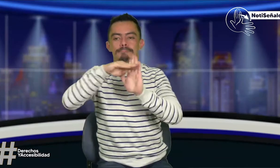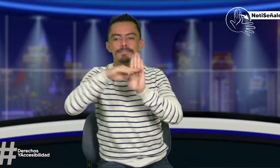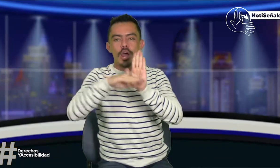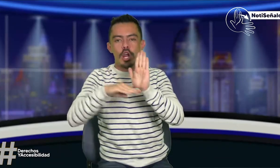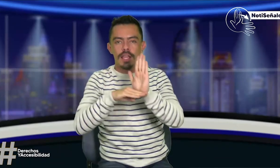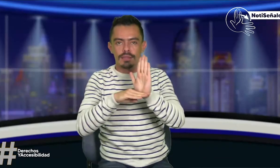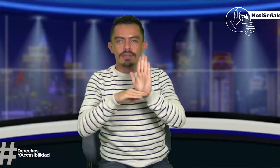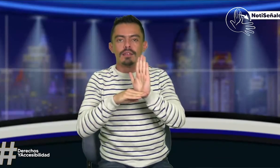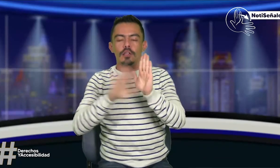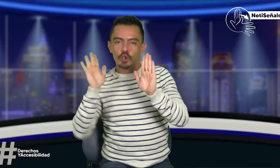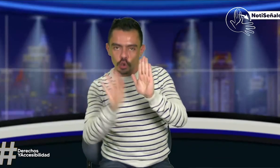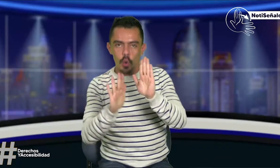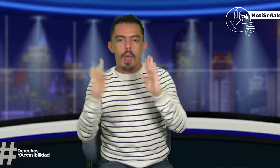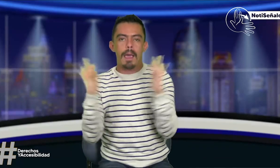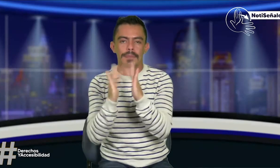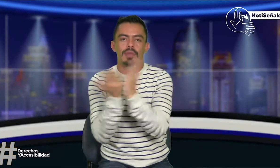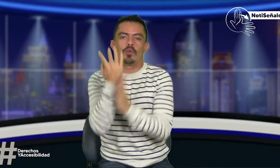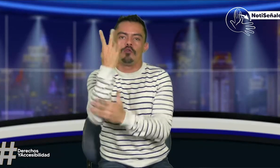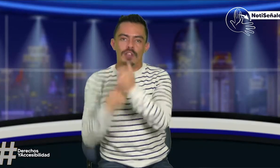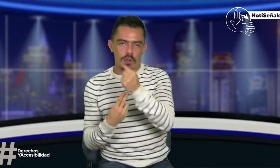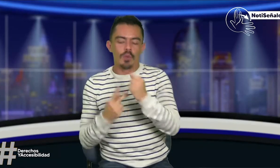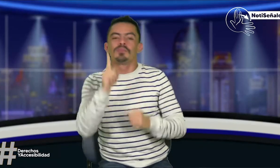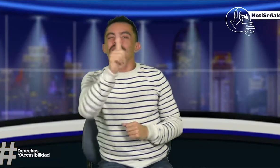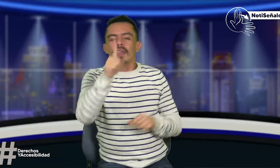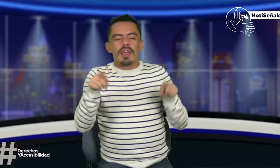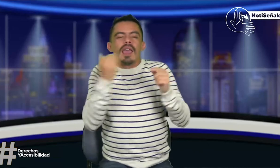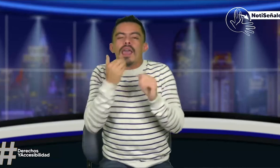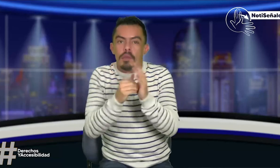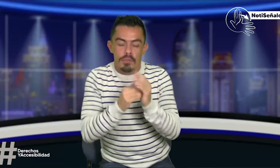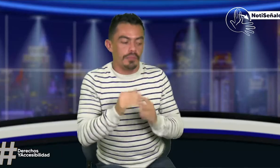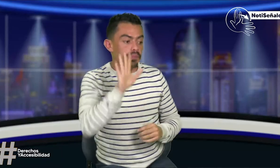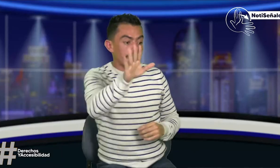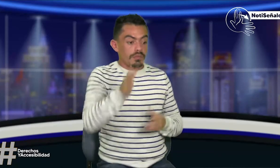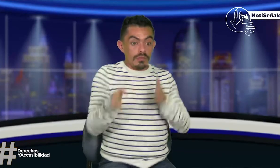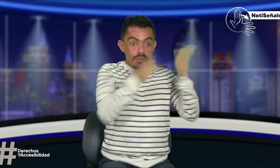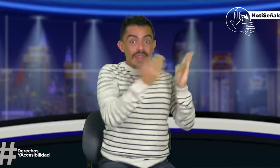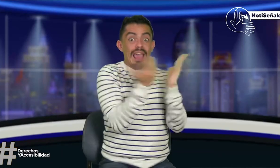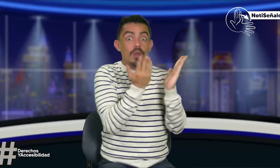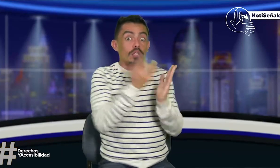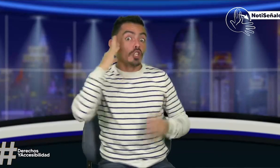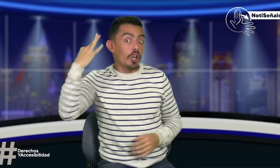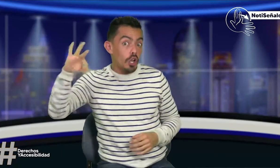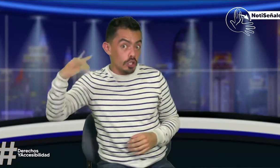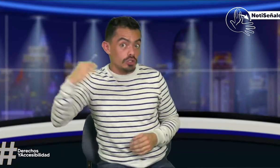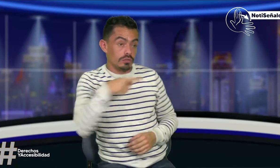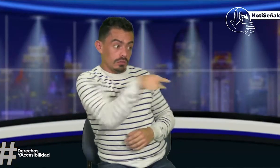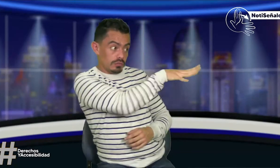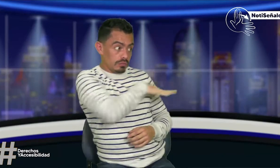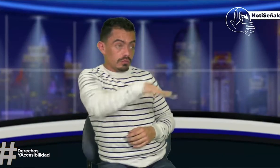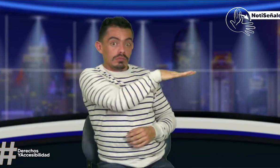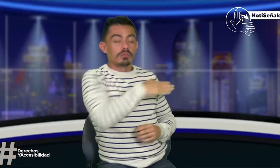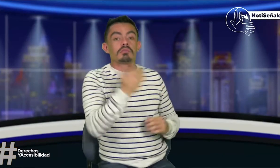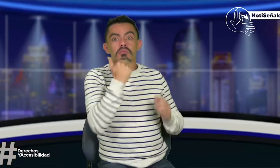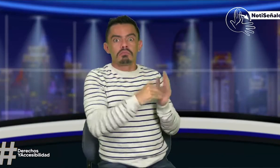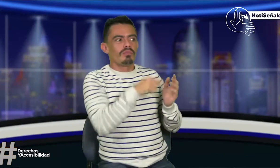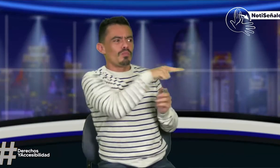sordas y ser bilingües para las personas sordas. Por ejemplo, para la educación para las personas